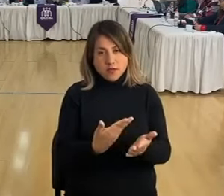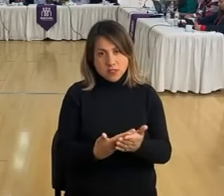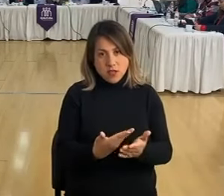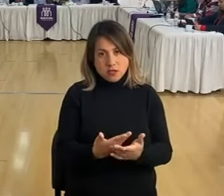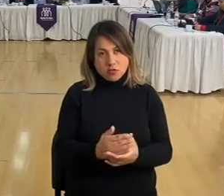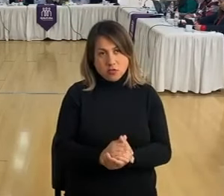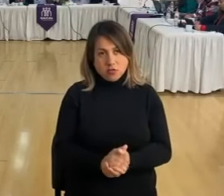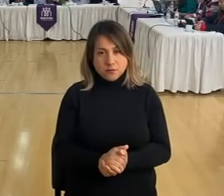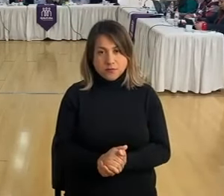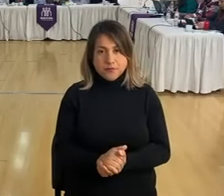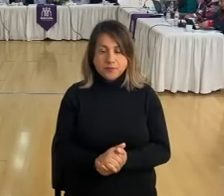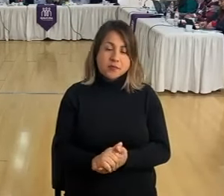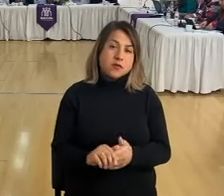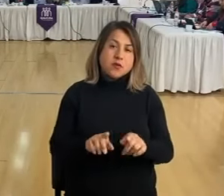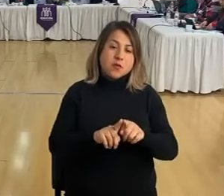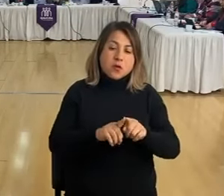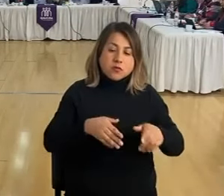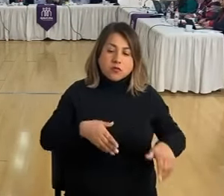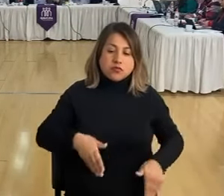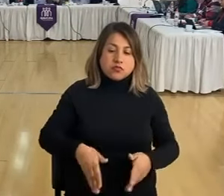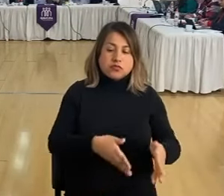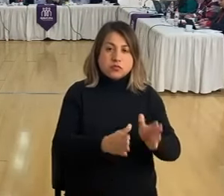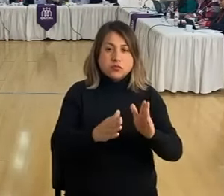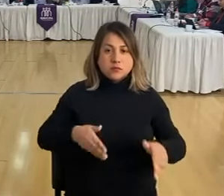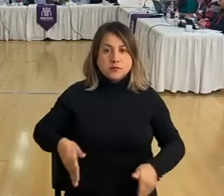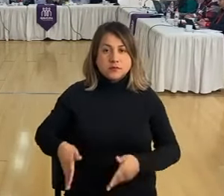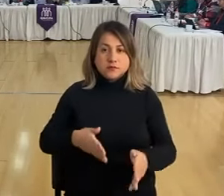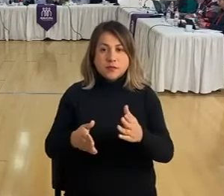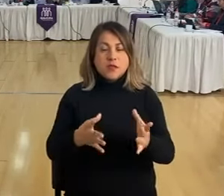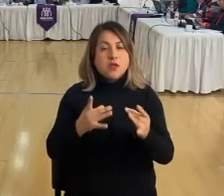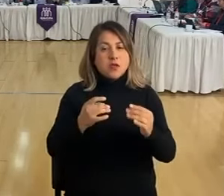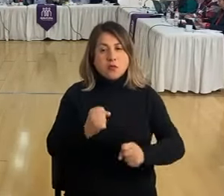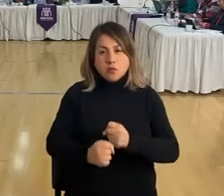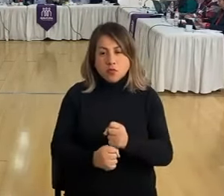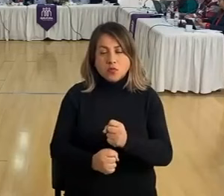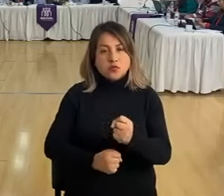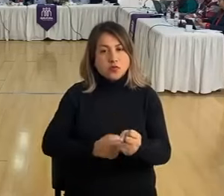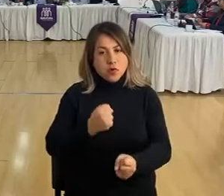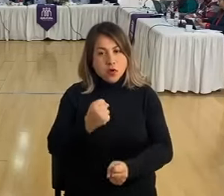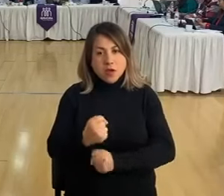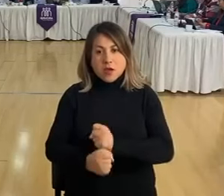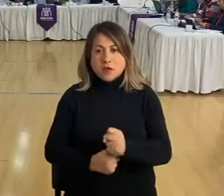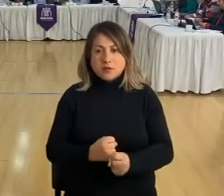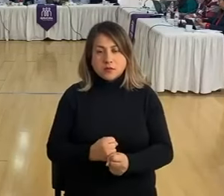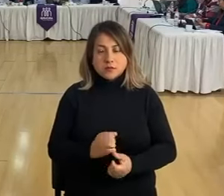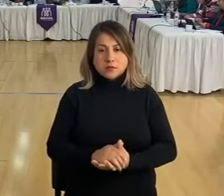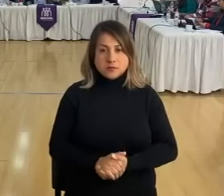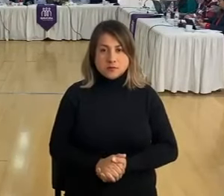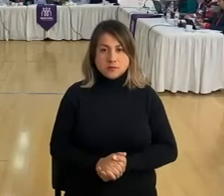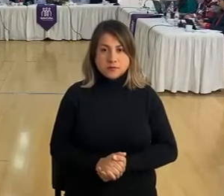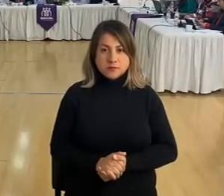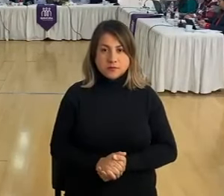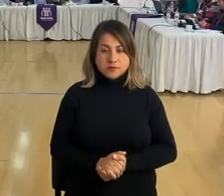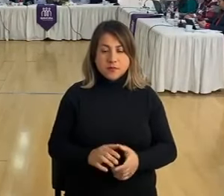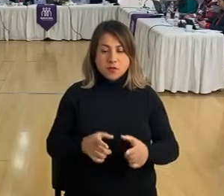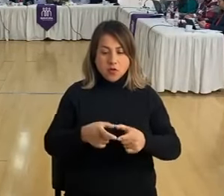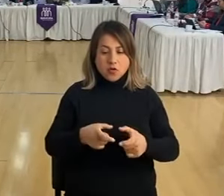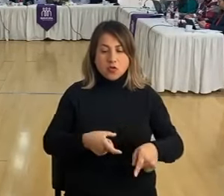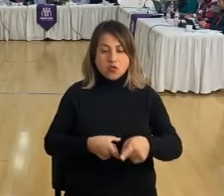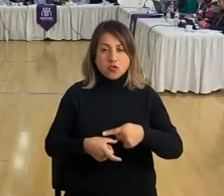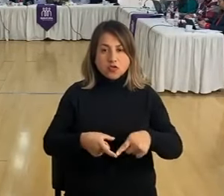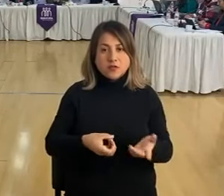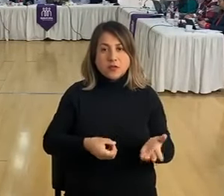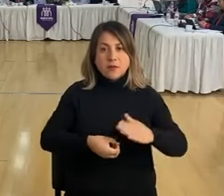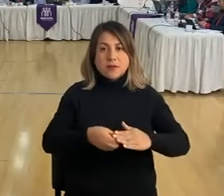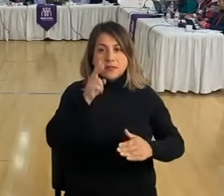vía, que yo creo que por muchos años no se habían tapado unos hoyos feroces, que casi impedían